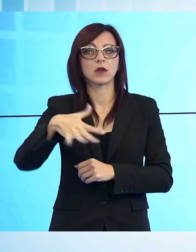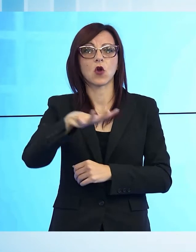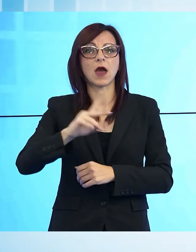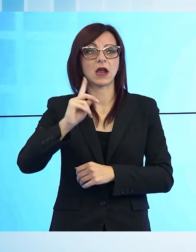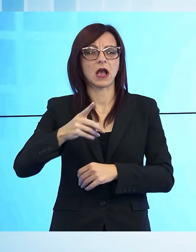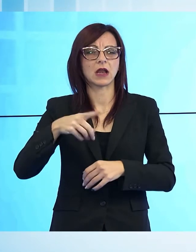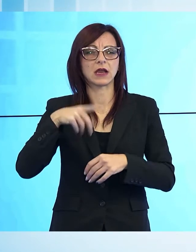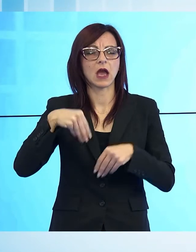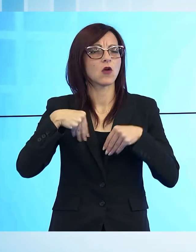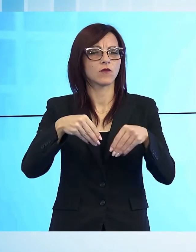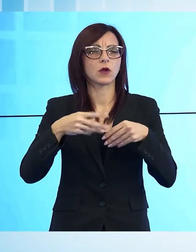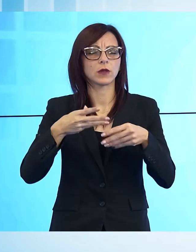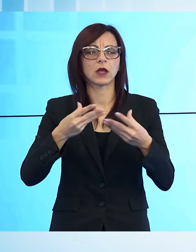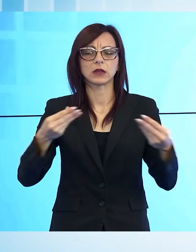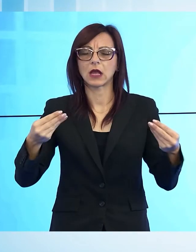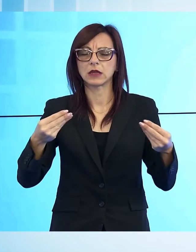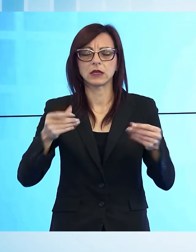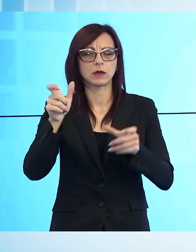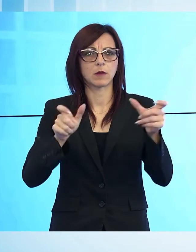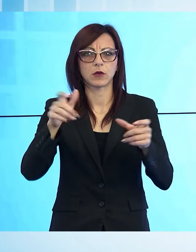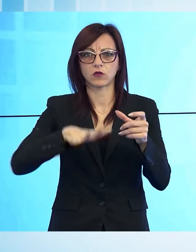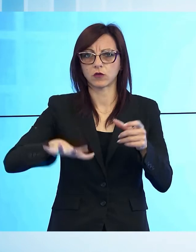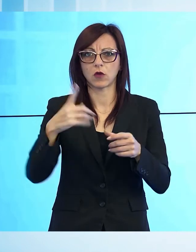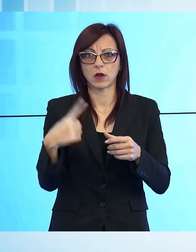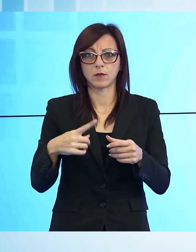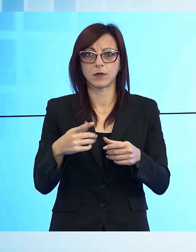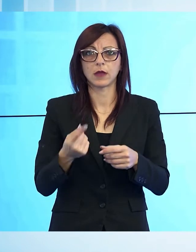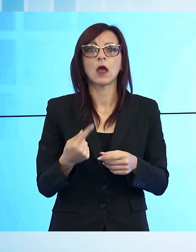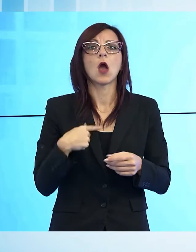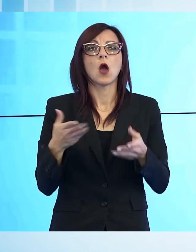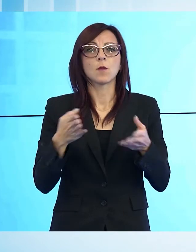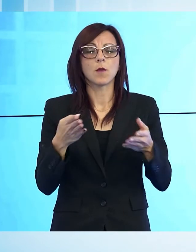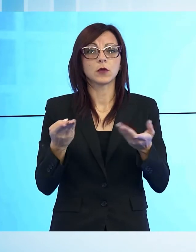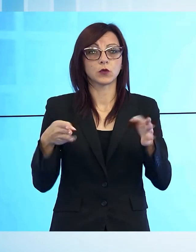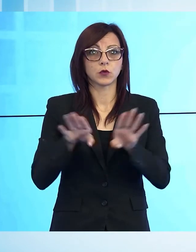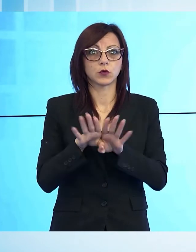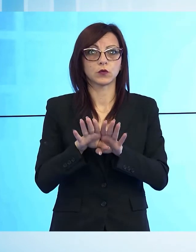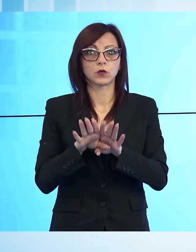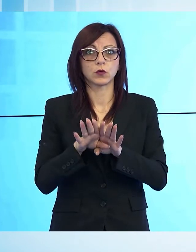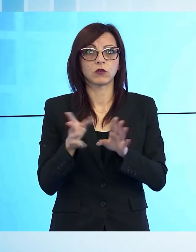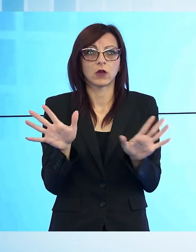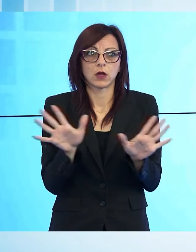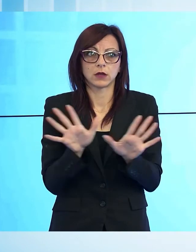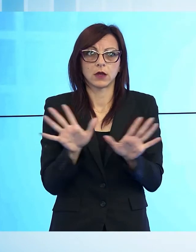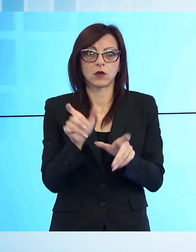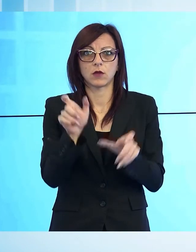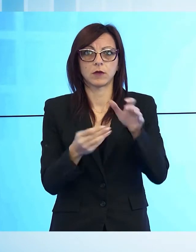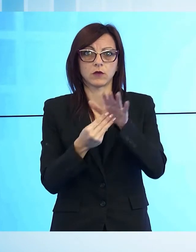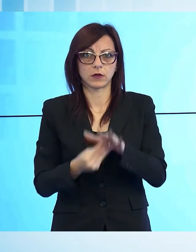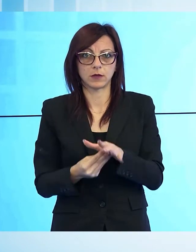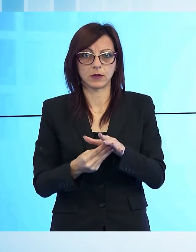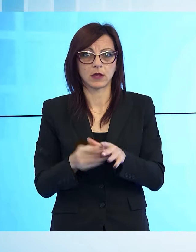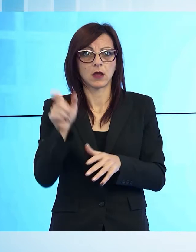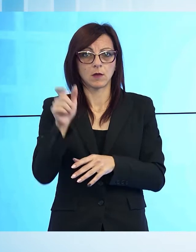i dipendenti, giovedì sera, al momento della chiusura, hanno vissuto attimi di vero terrore. Un rapinatore solitario è entrato con in mano una